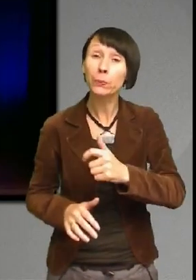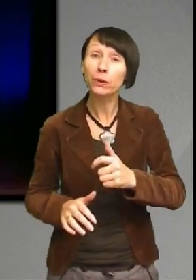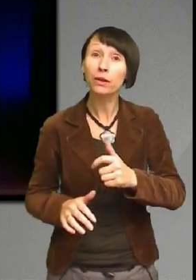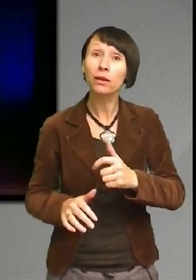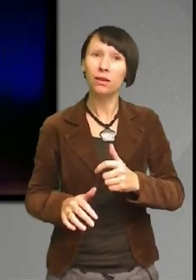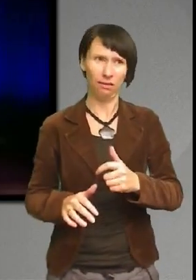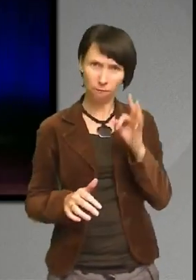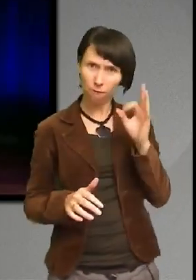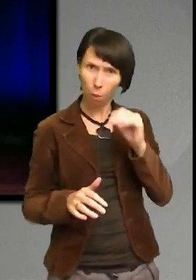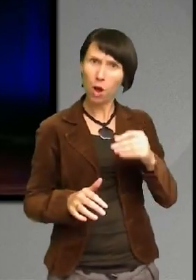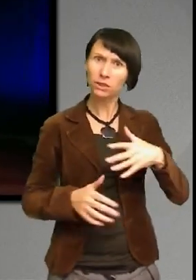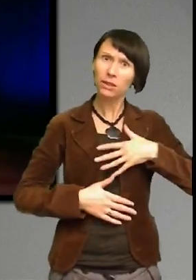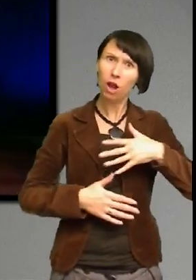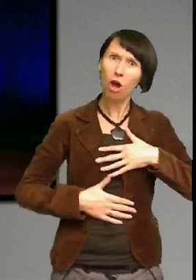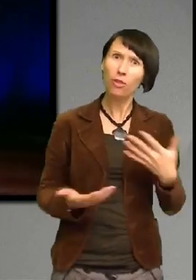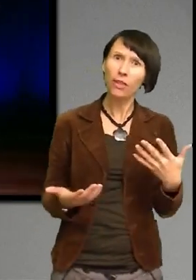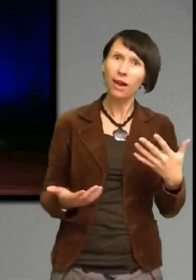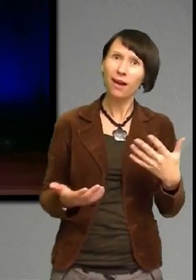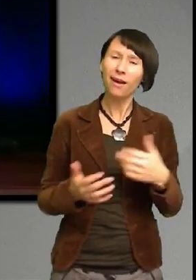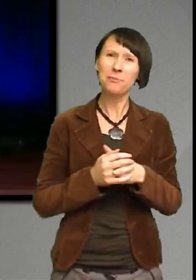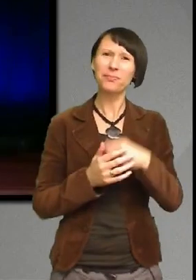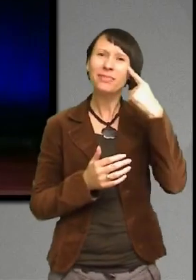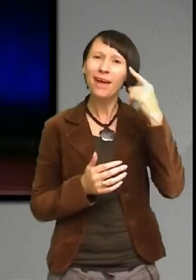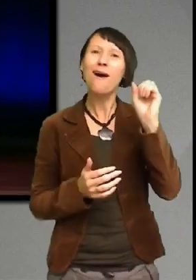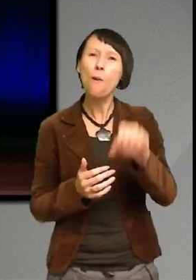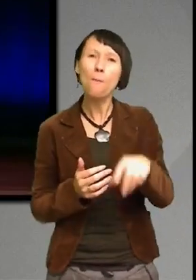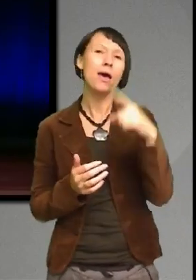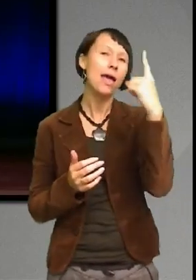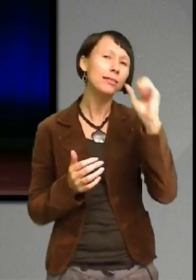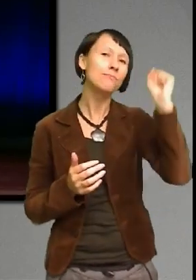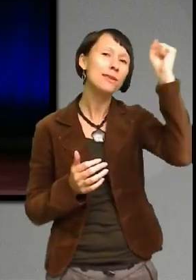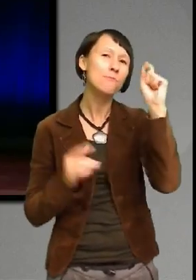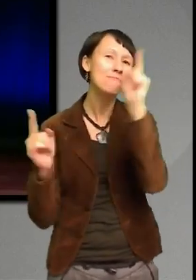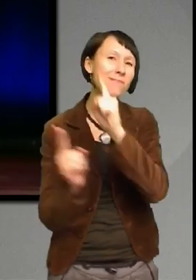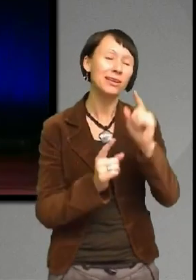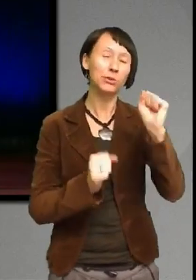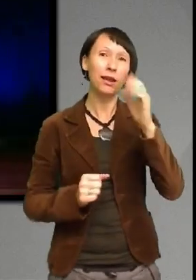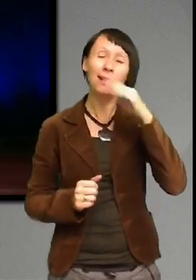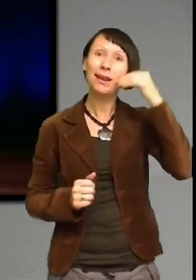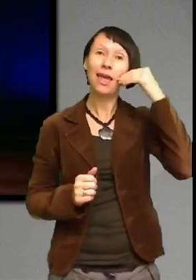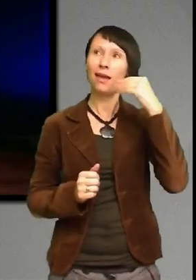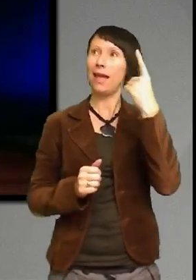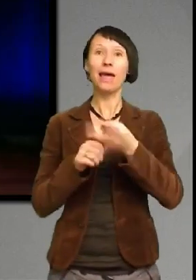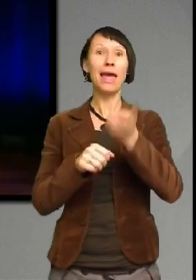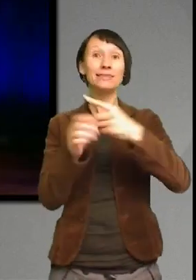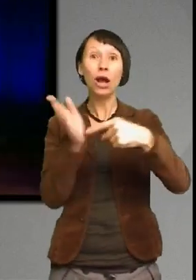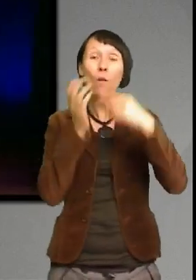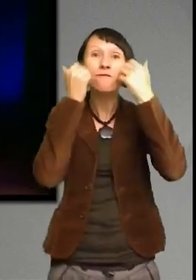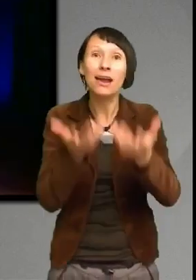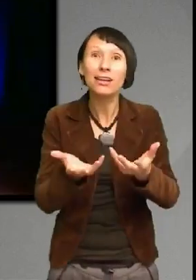Tänk om en miljon kunde le en extra gång per dag. Eller hur skulle det vara om alla slutade sura över ingenting